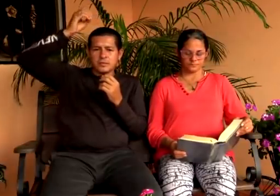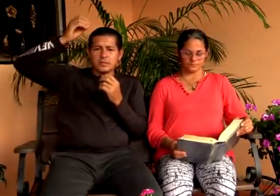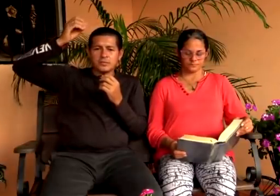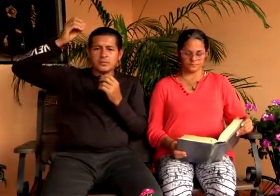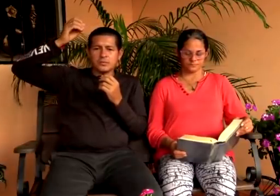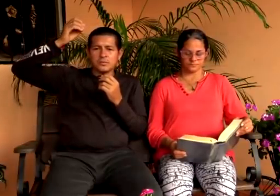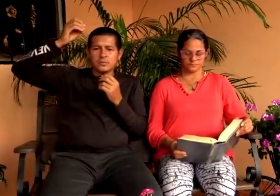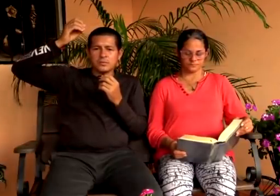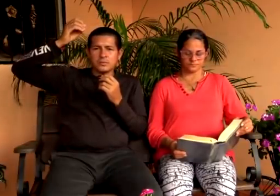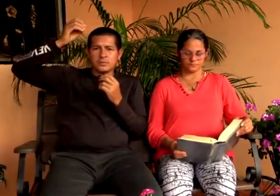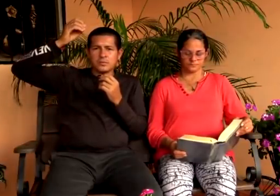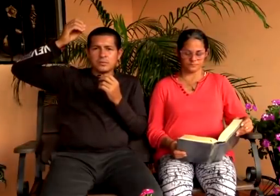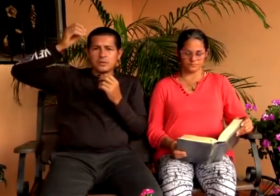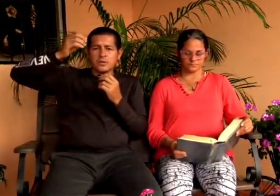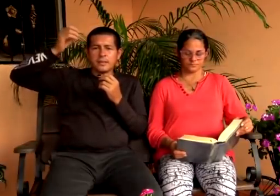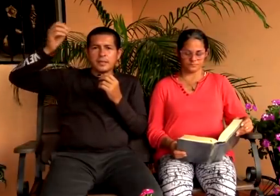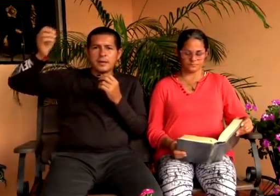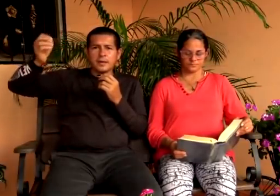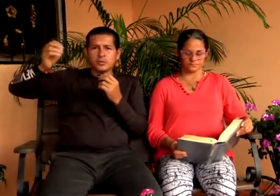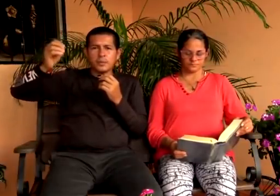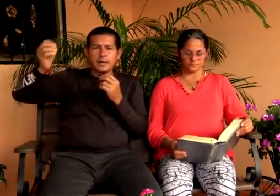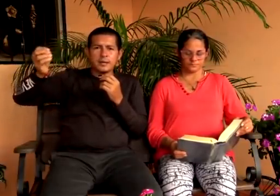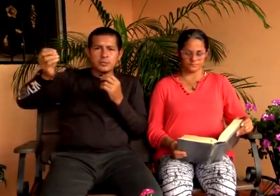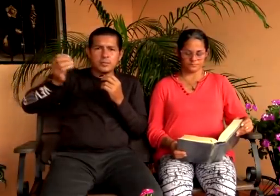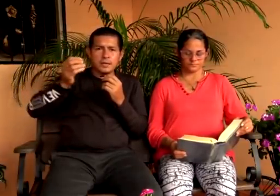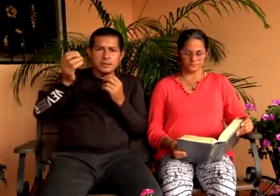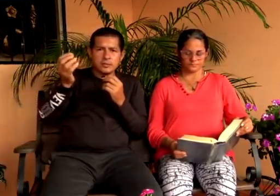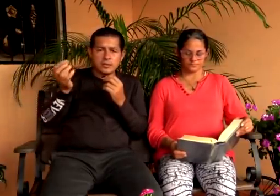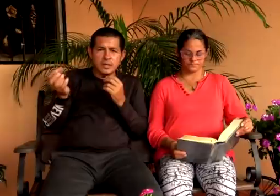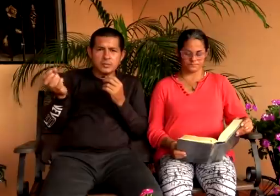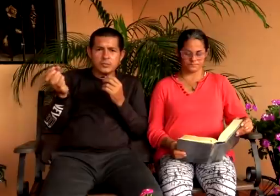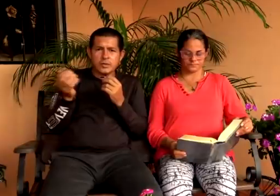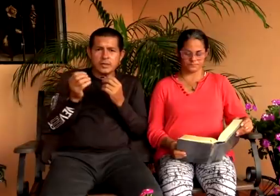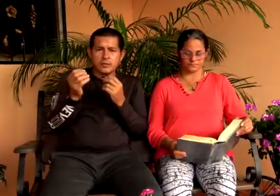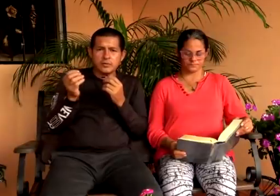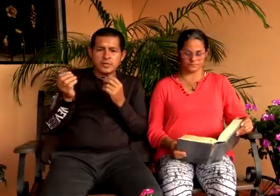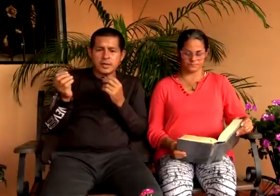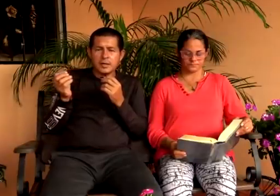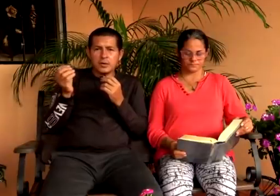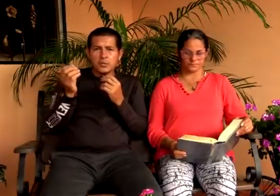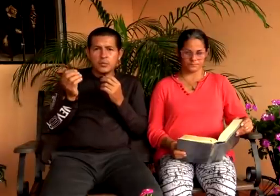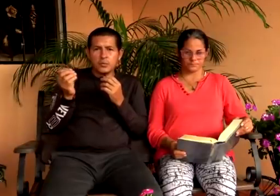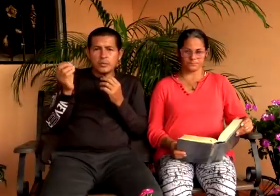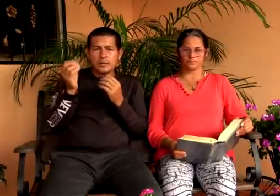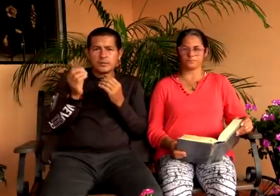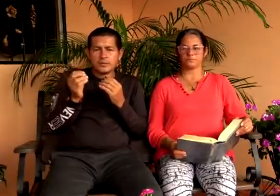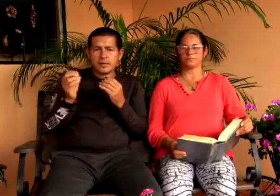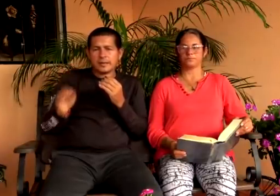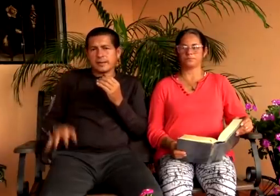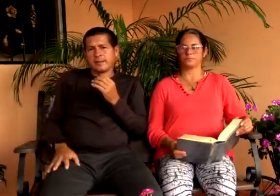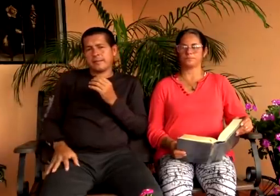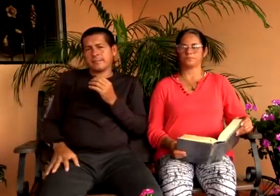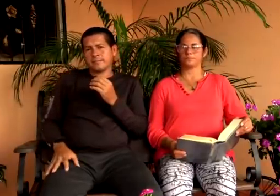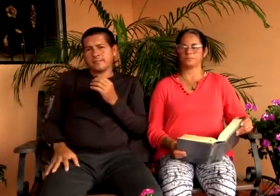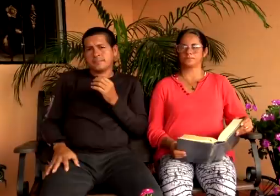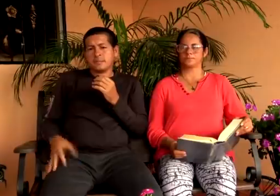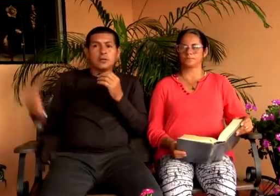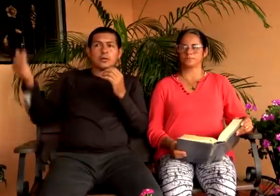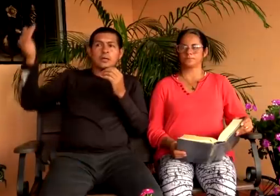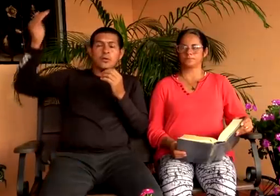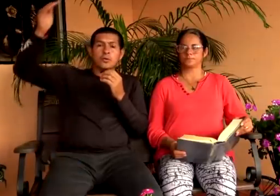por eso el hombre dejará a su padre y a su madre se unirá a su mujer y los dos serán una sola carne